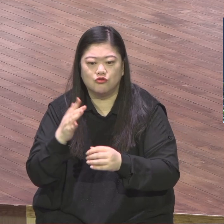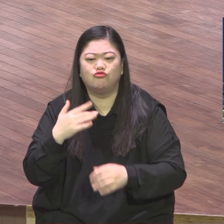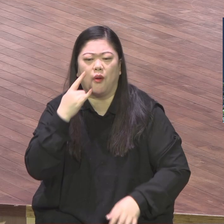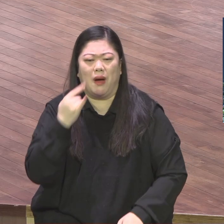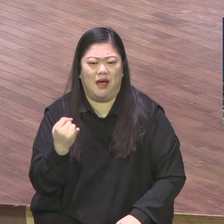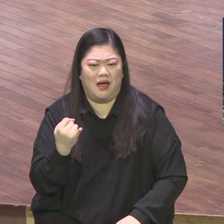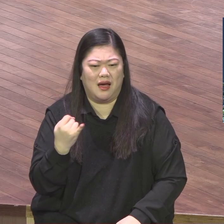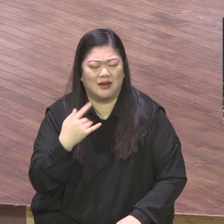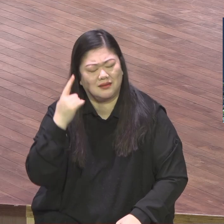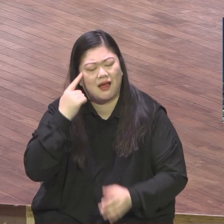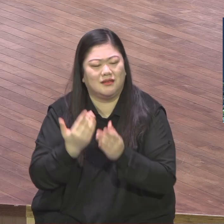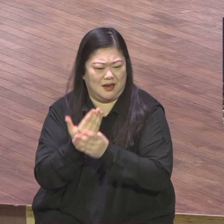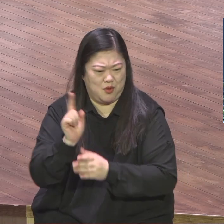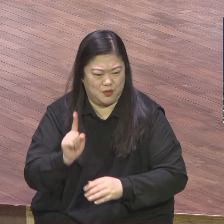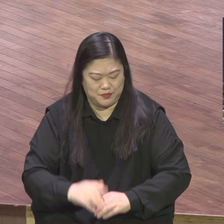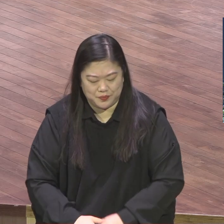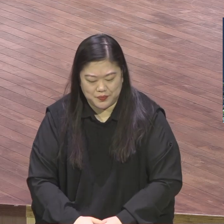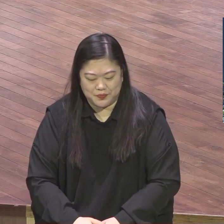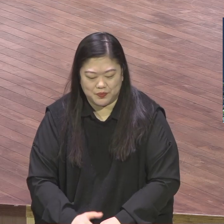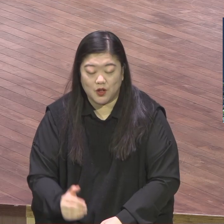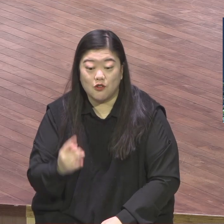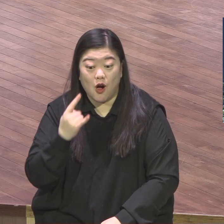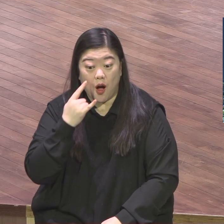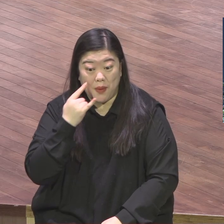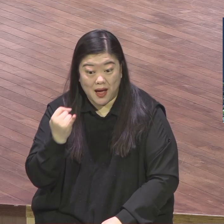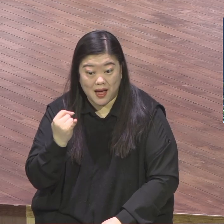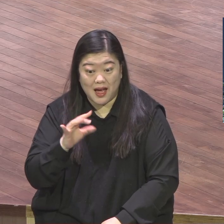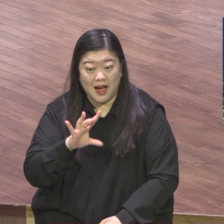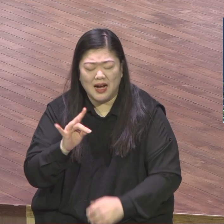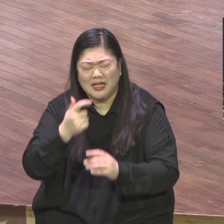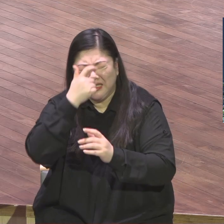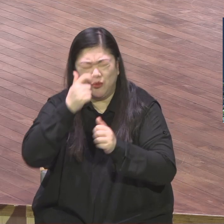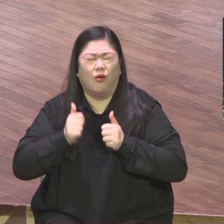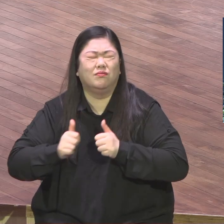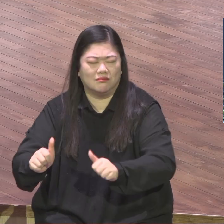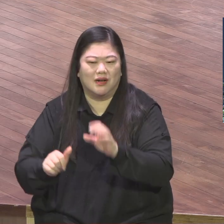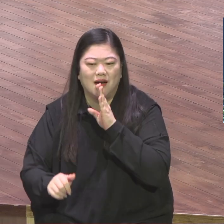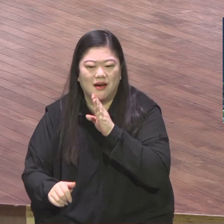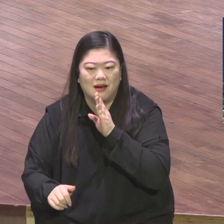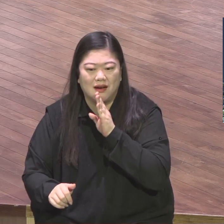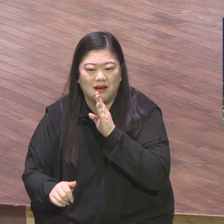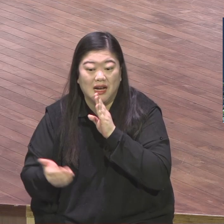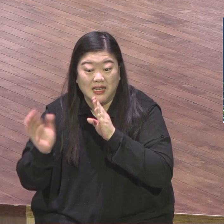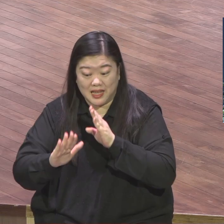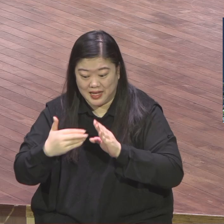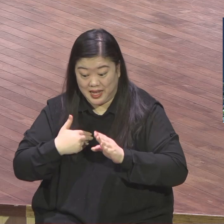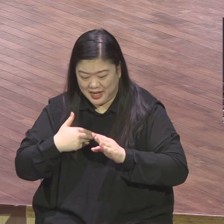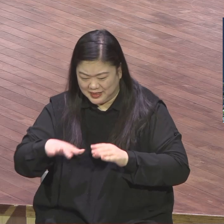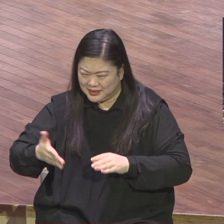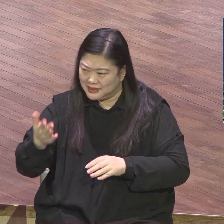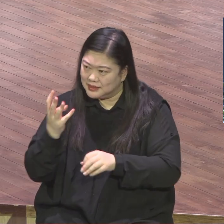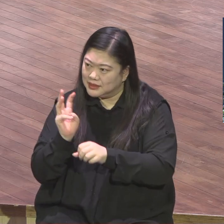우리가 개척하면 우리 교회 다니면서 얼마나 문제가 많겠어요 옛날에는 다 율법이니까